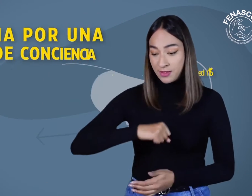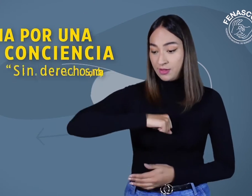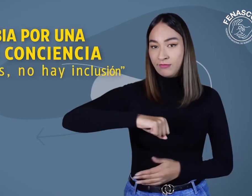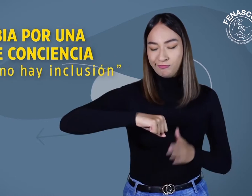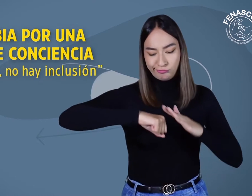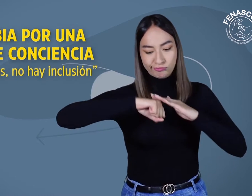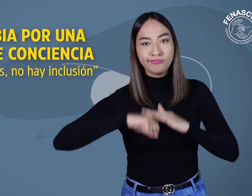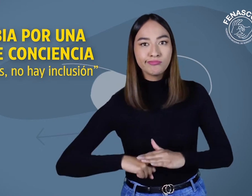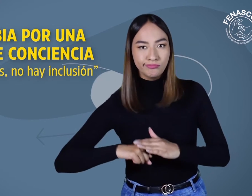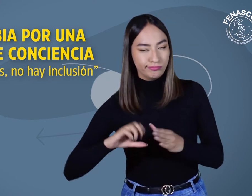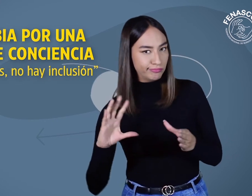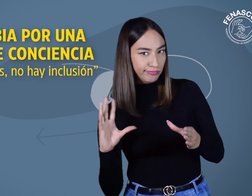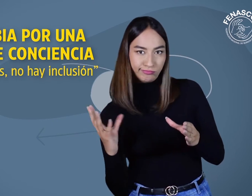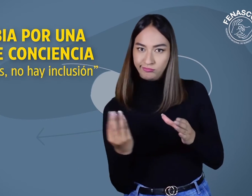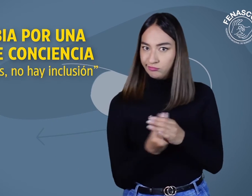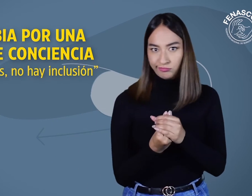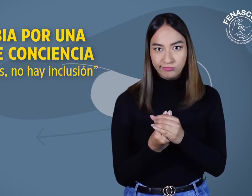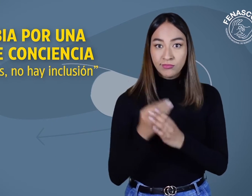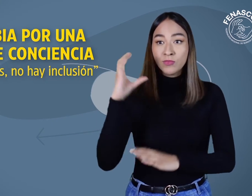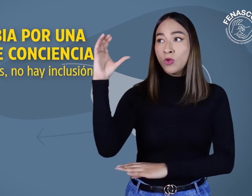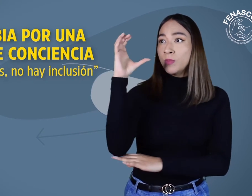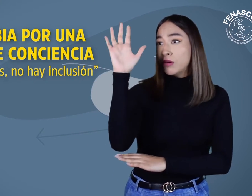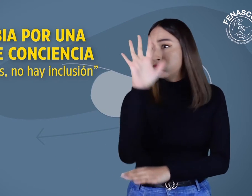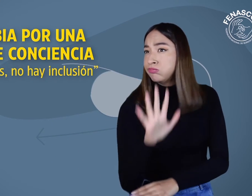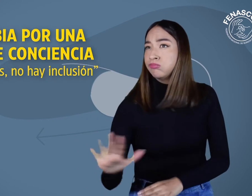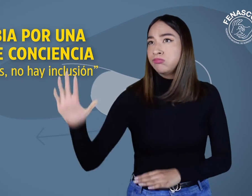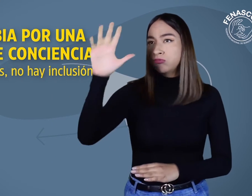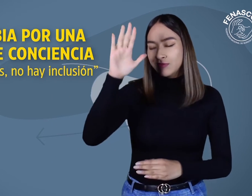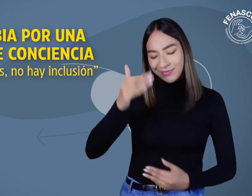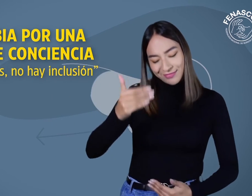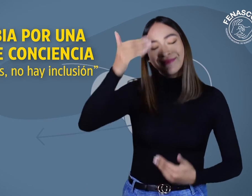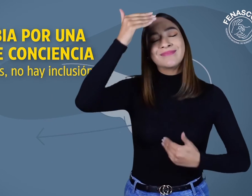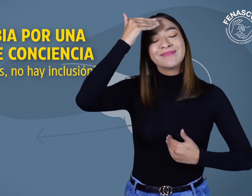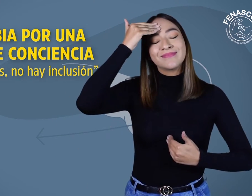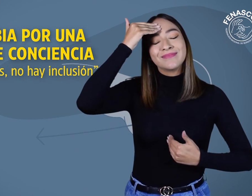Colombia por una toma de conciencia. Sin derechos, no hay inclusión.